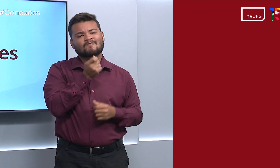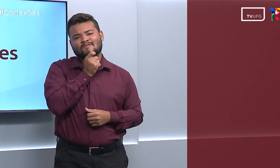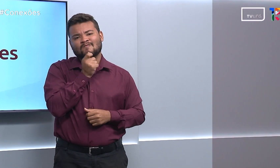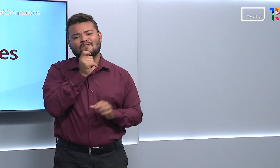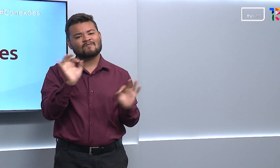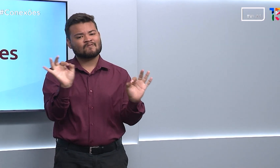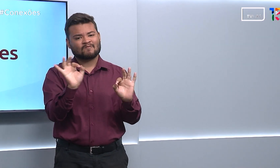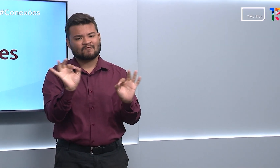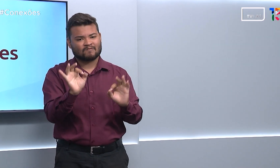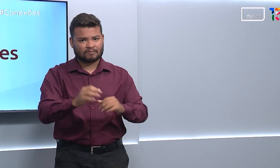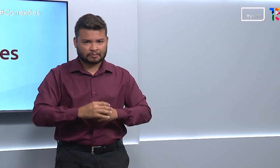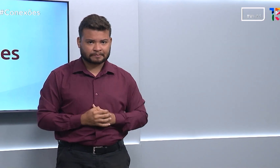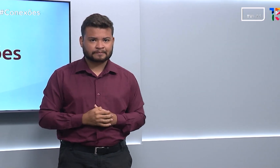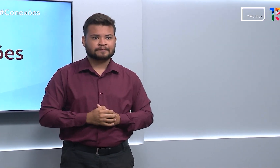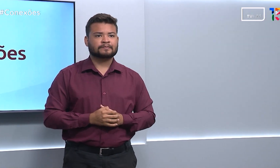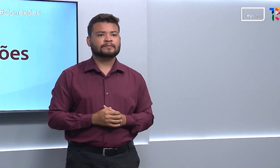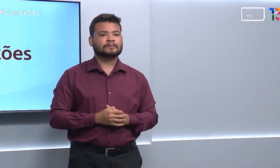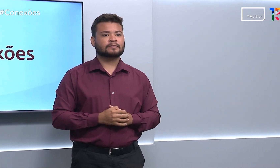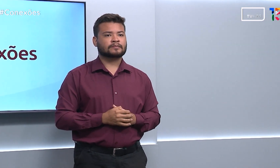mantos.